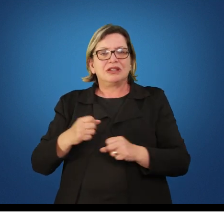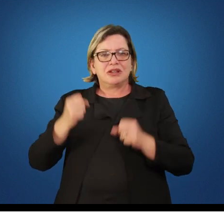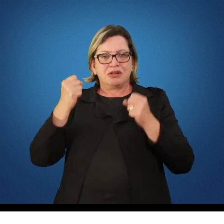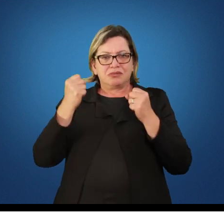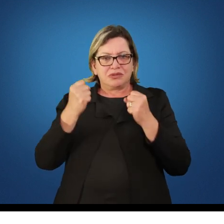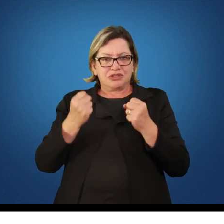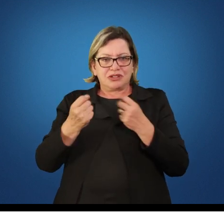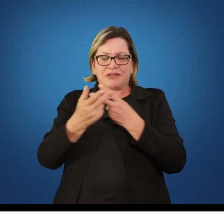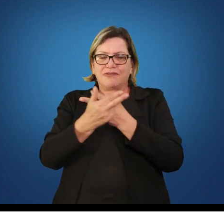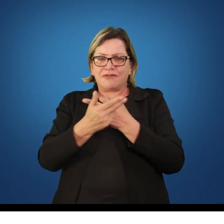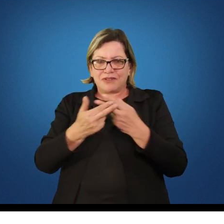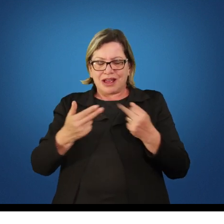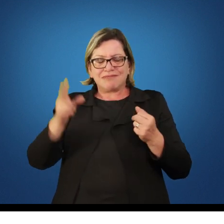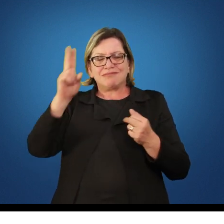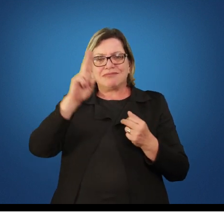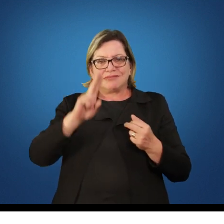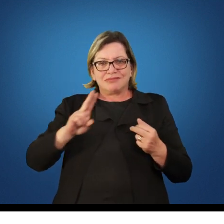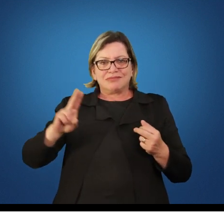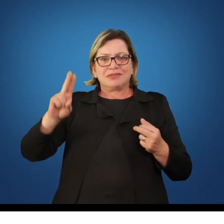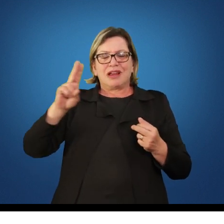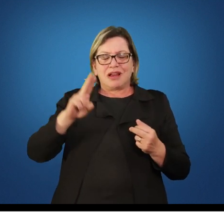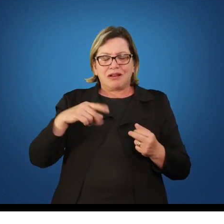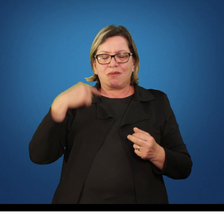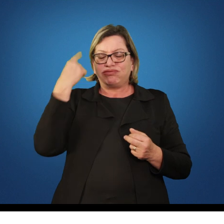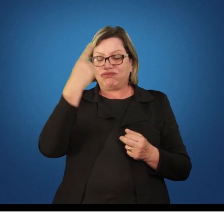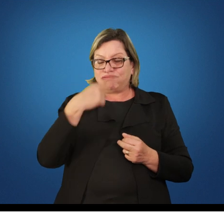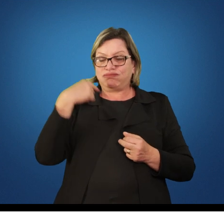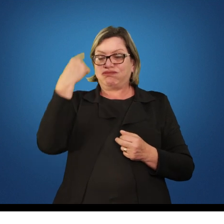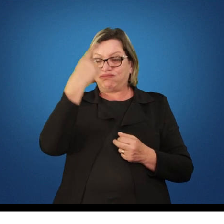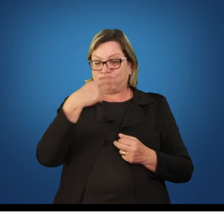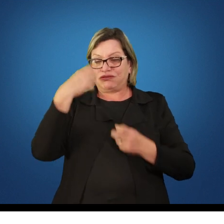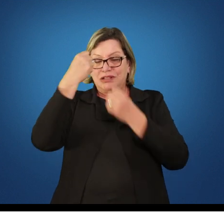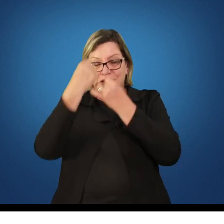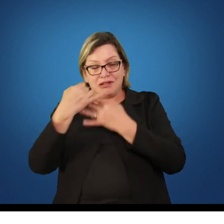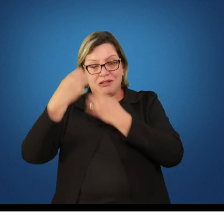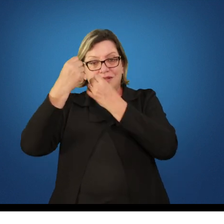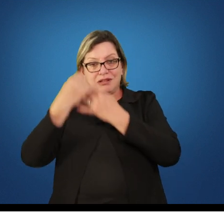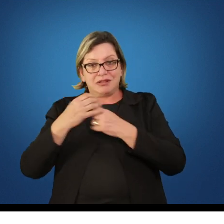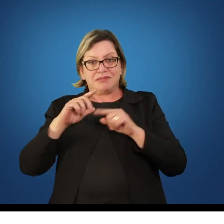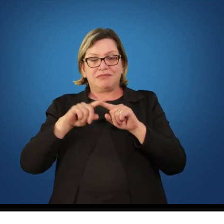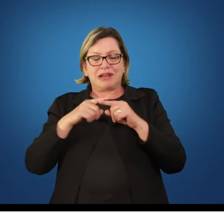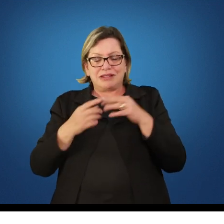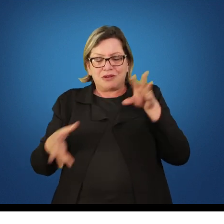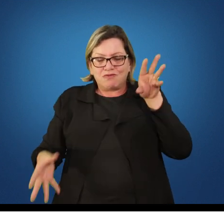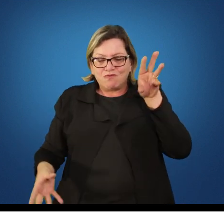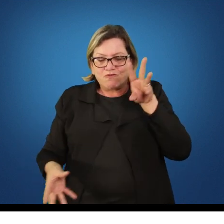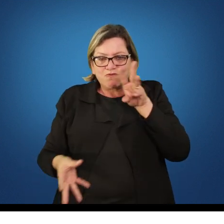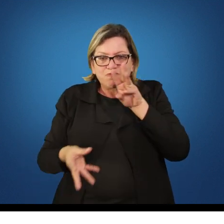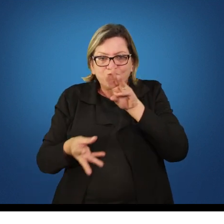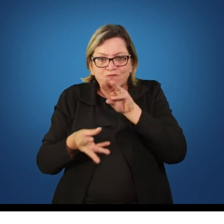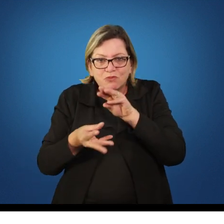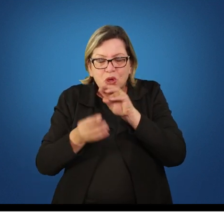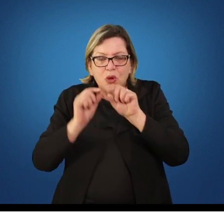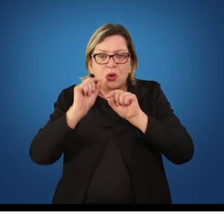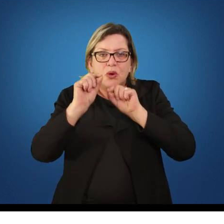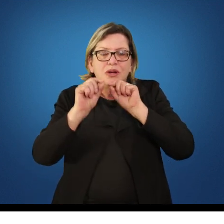pode ter certeza ficaremos aqui horas e horas e horas falando sobre esses elementos mas eu tentei filtrar o que eu achei que seria interessante